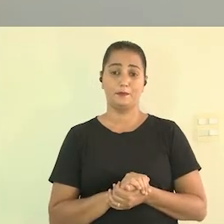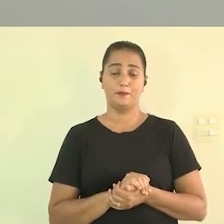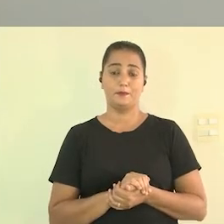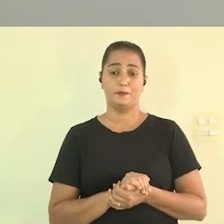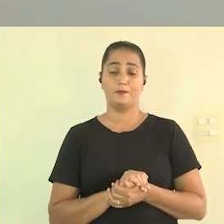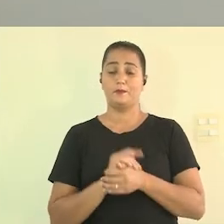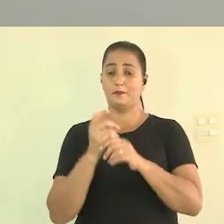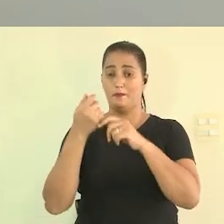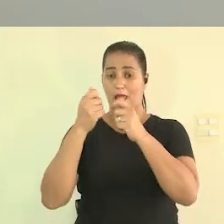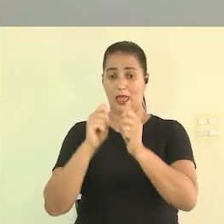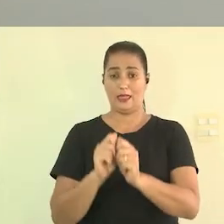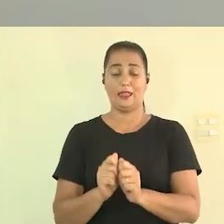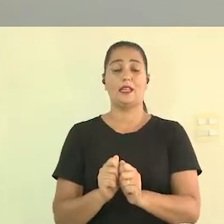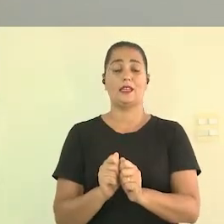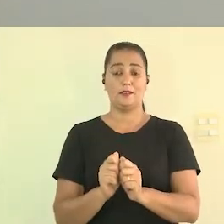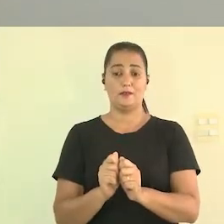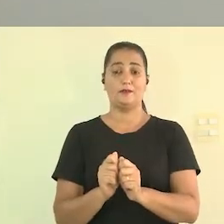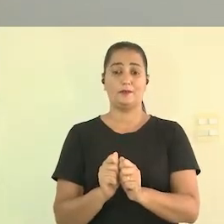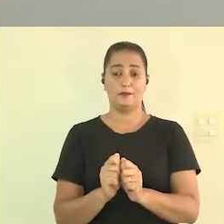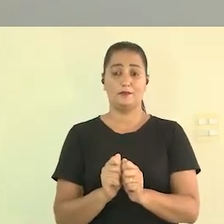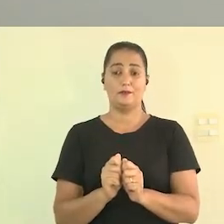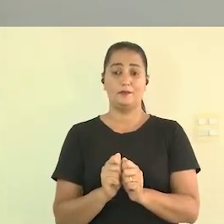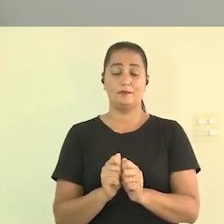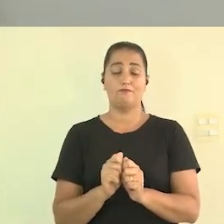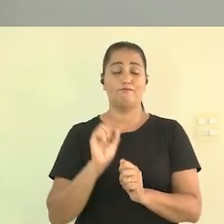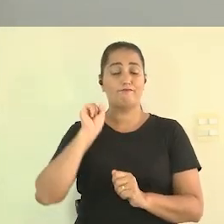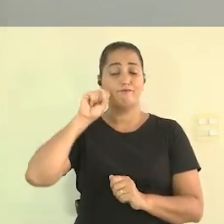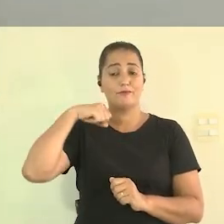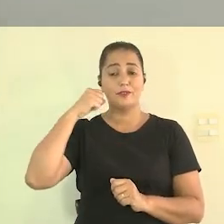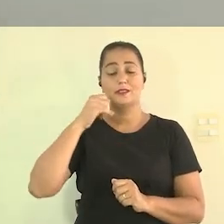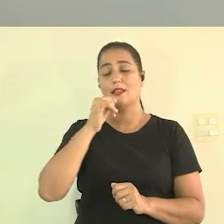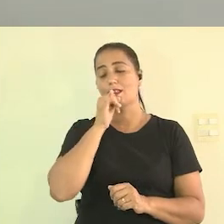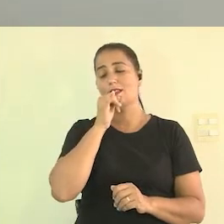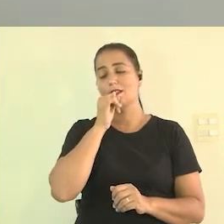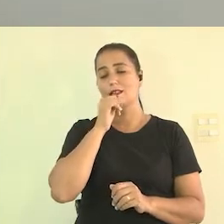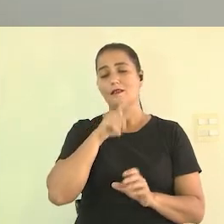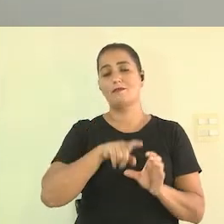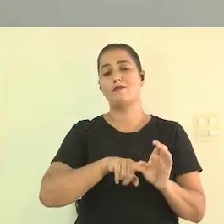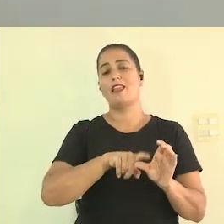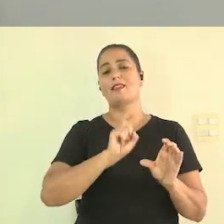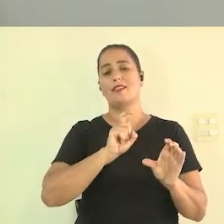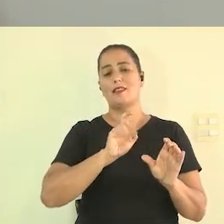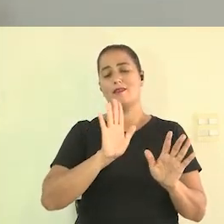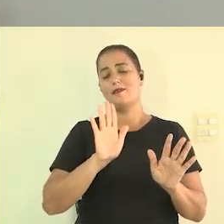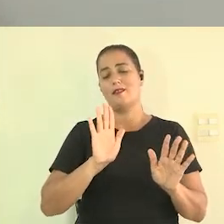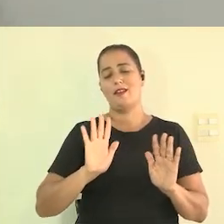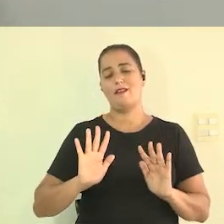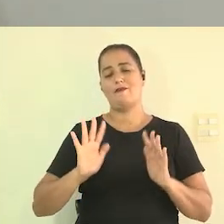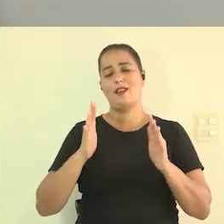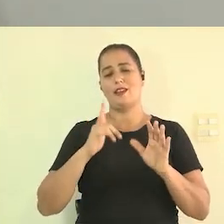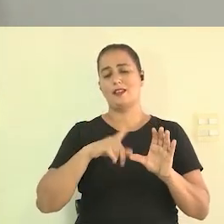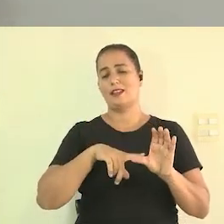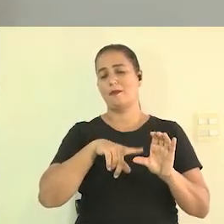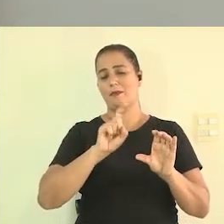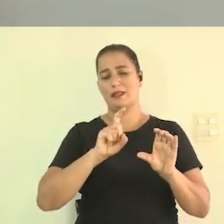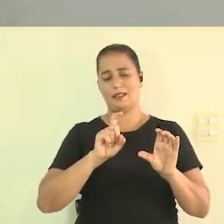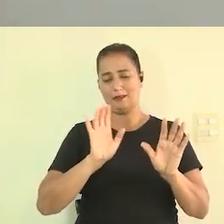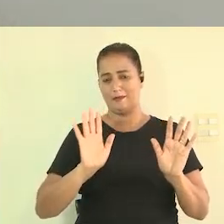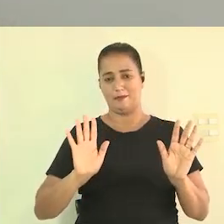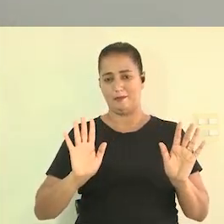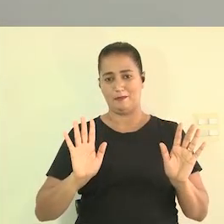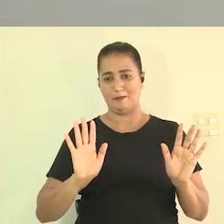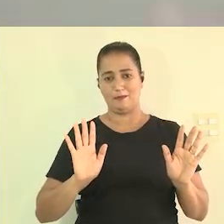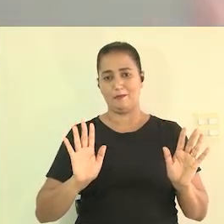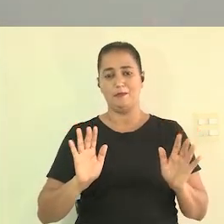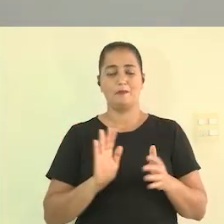os artistas independentes por exemplo ou um evento independente né